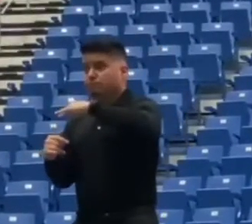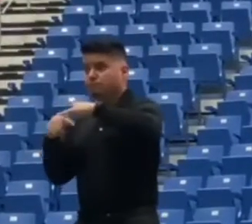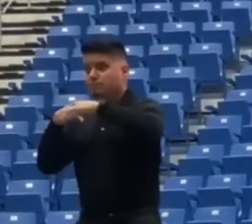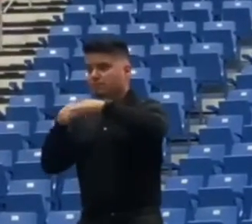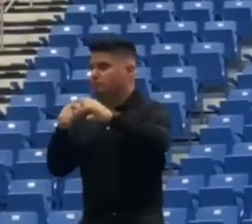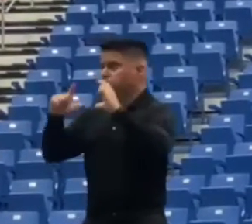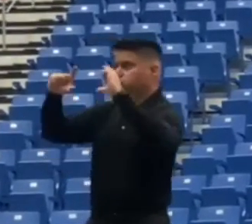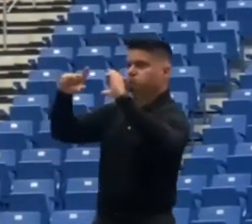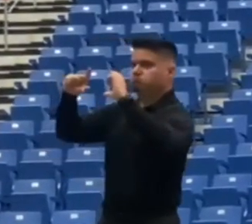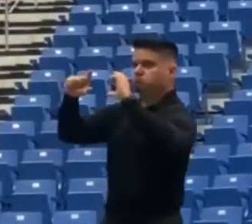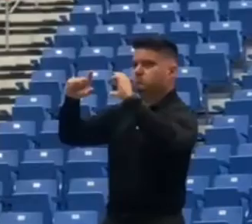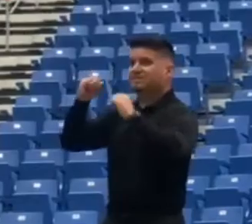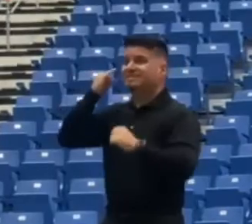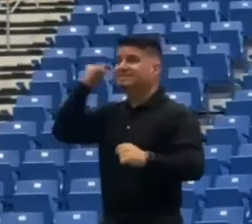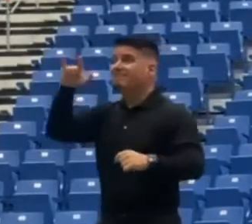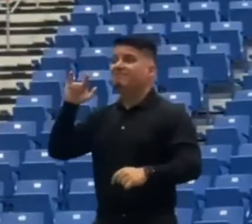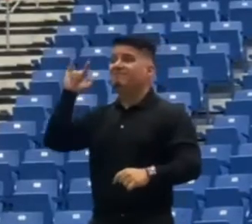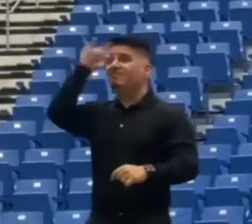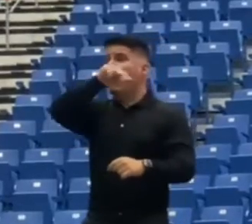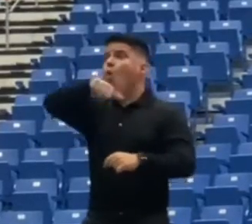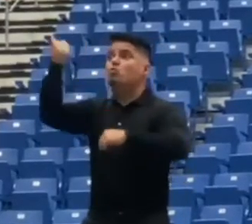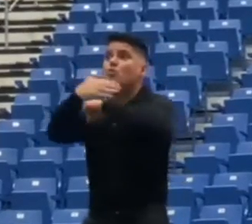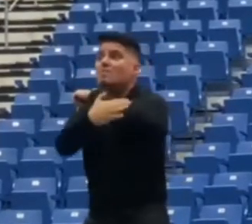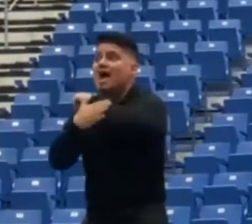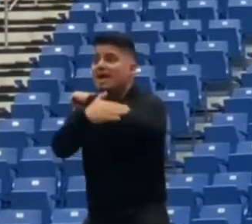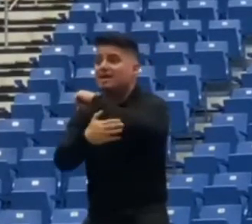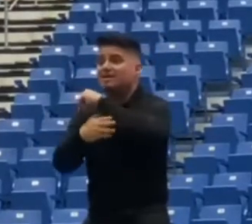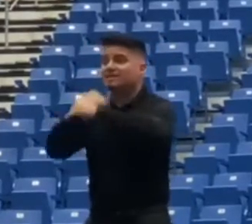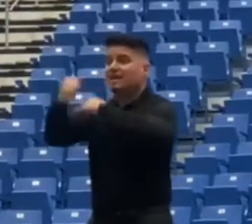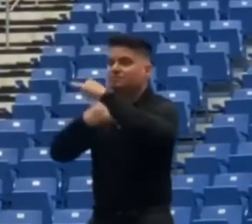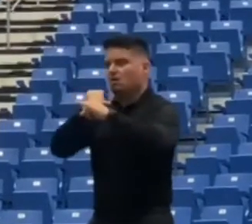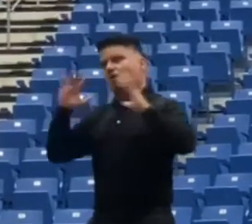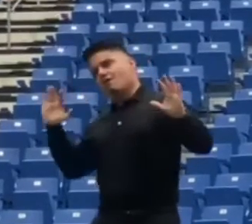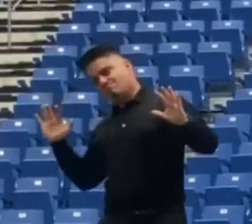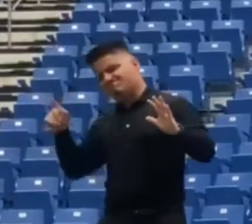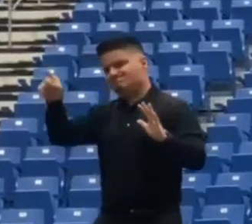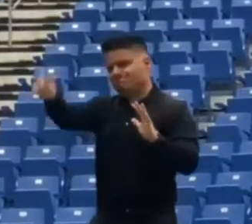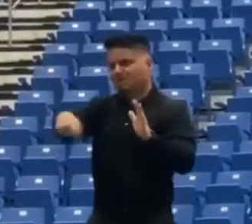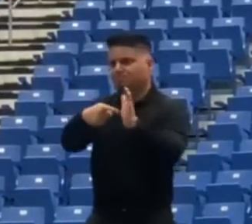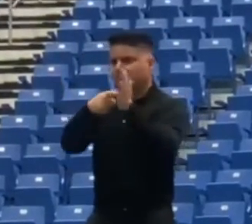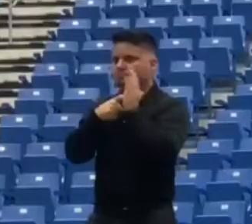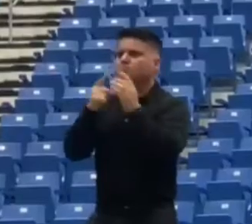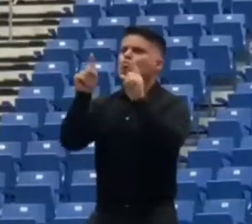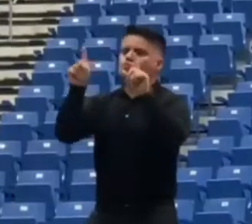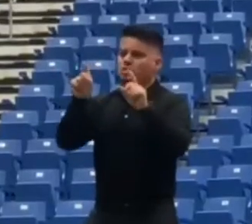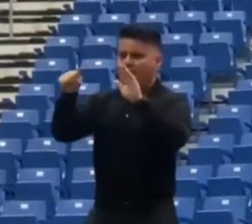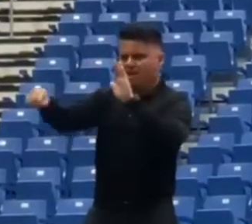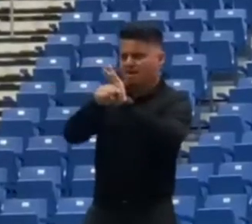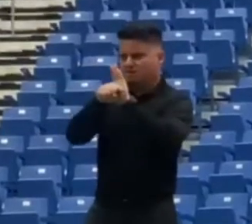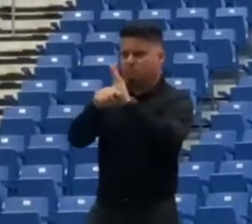requiriendo la prueba PCR. Seguimos abriendo de forma gradual y dando beneficios a los